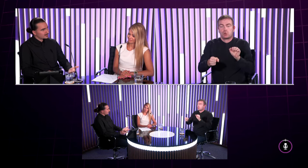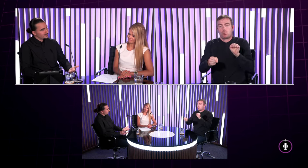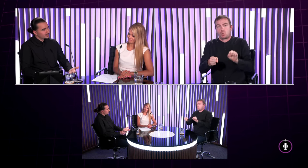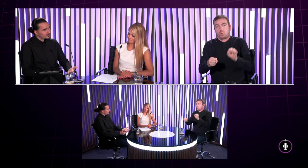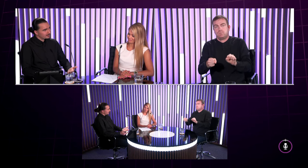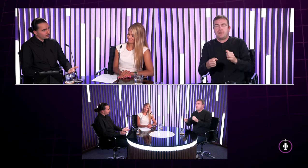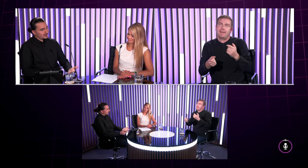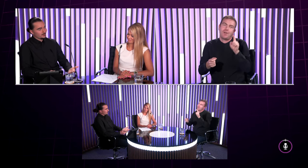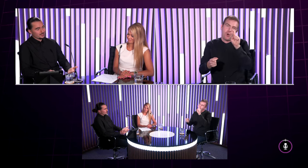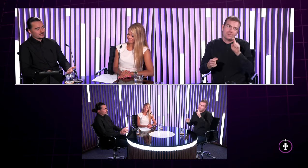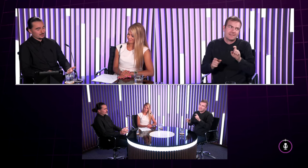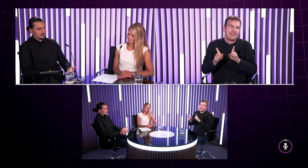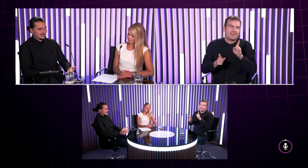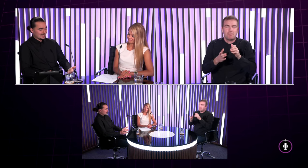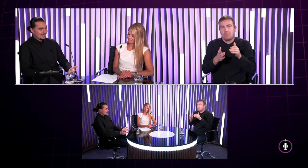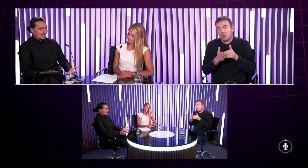otázne či chcem vedeť